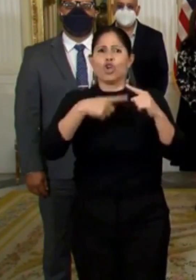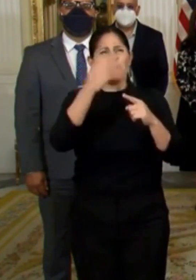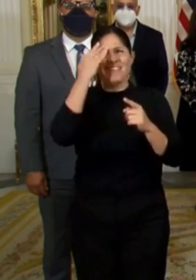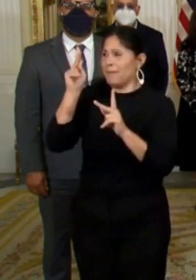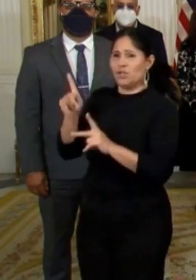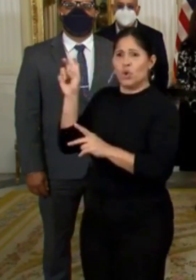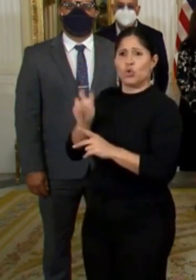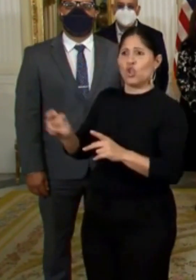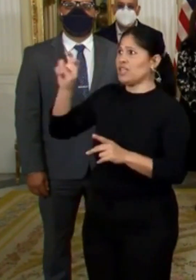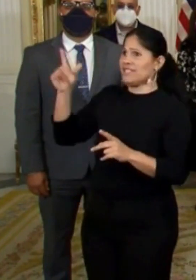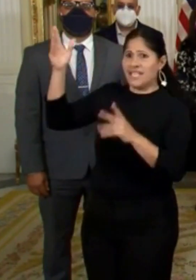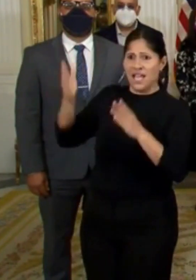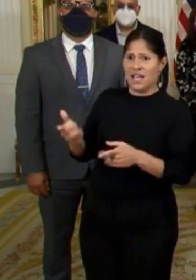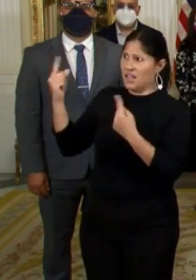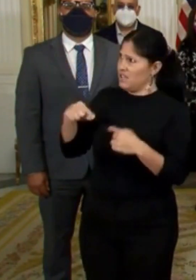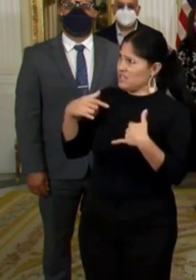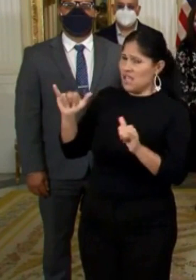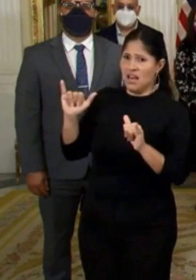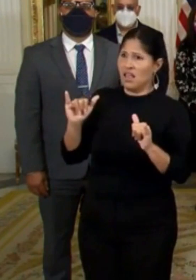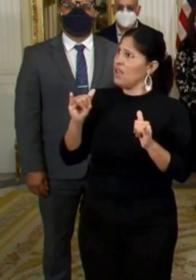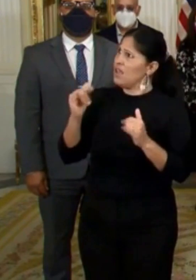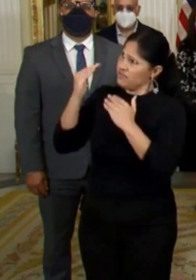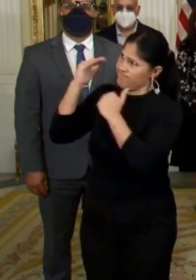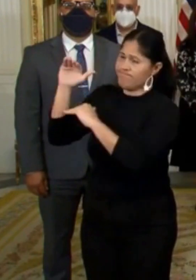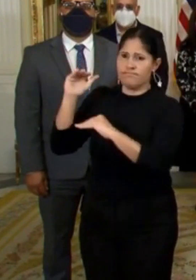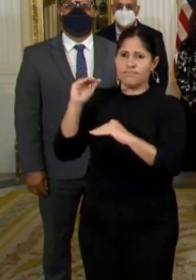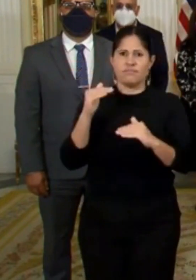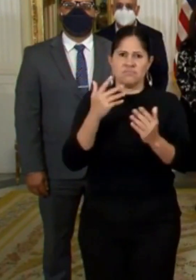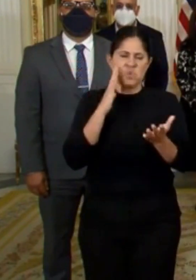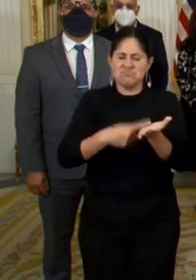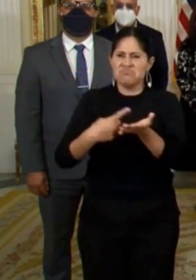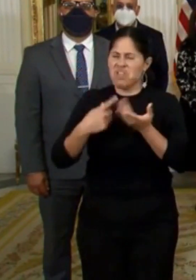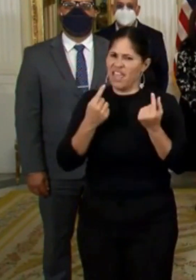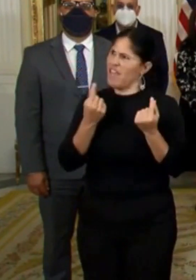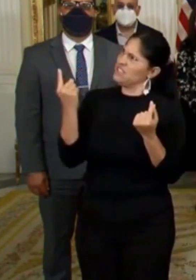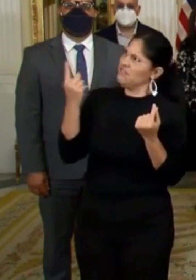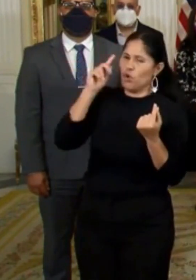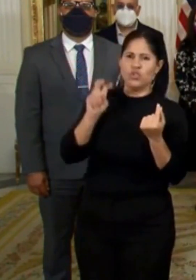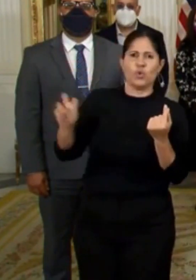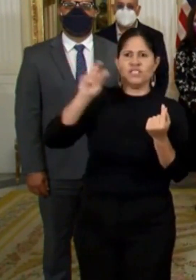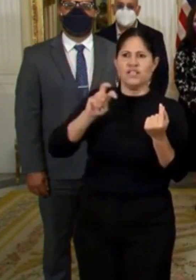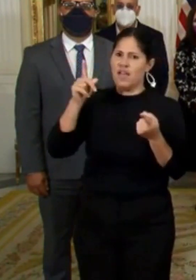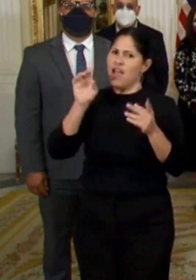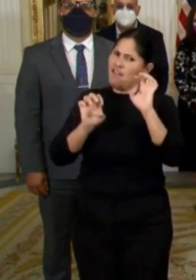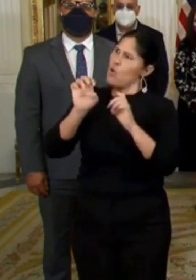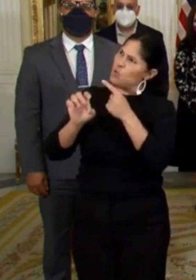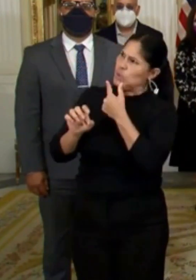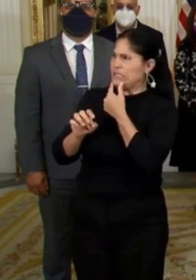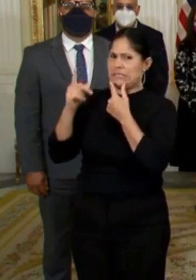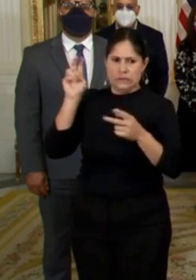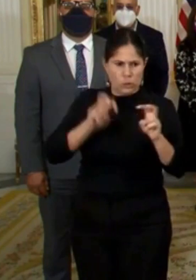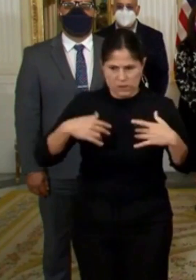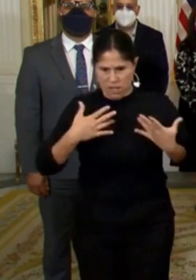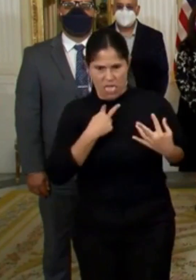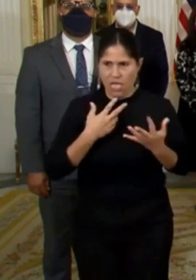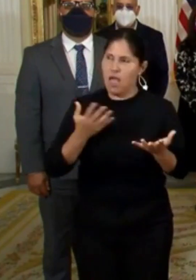actividad con pocas restricciones, continuaremos el diálogo abierto con distintos sectores para evaluar cuáles pueden ser las mejores prácticas